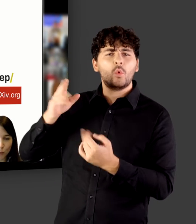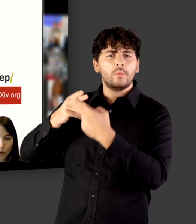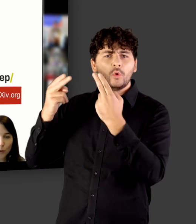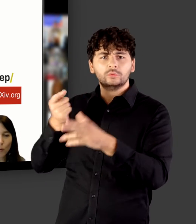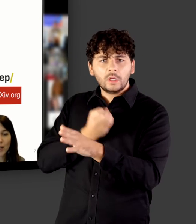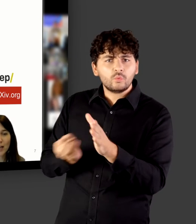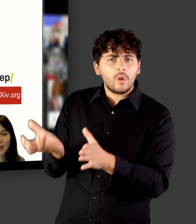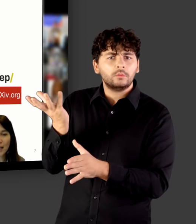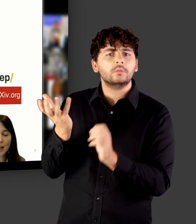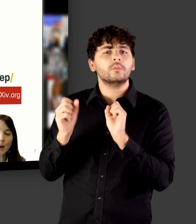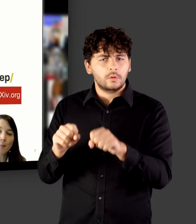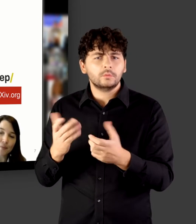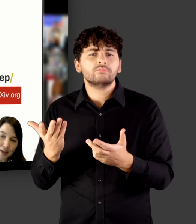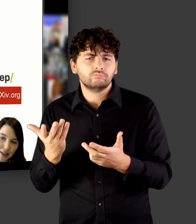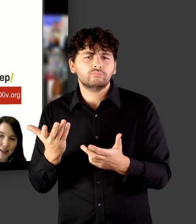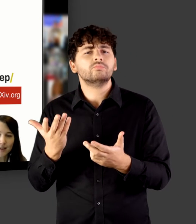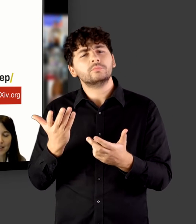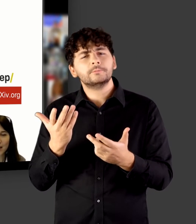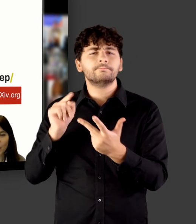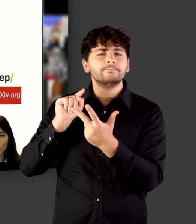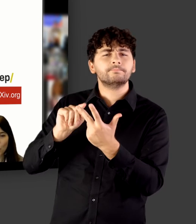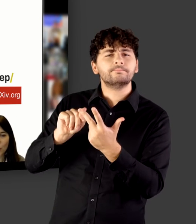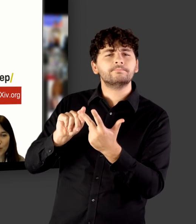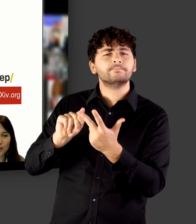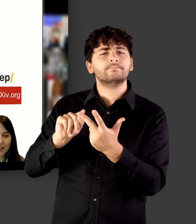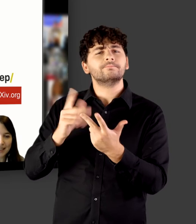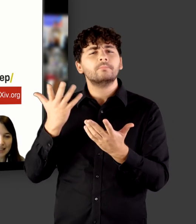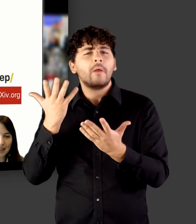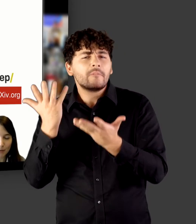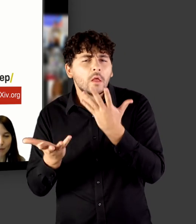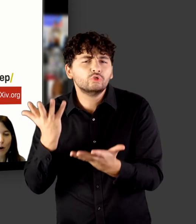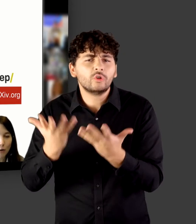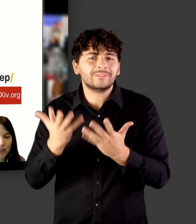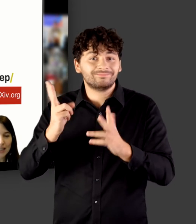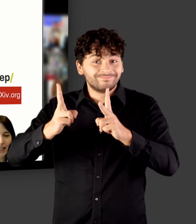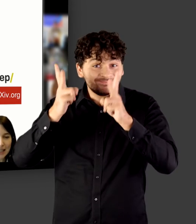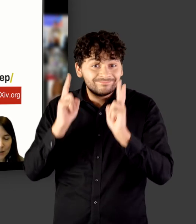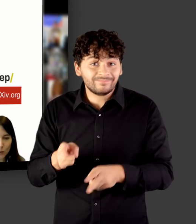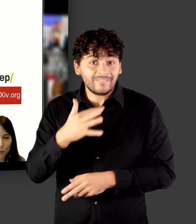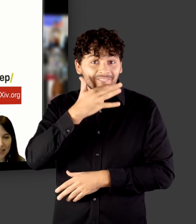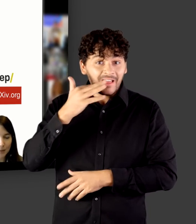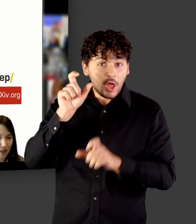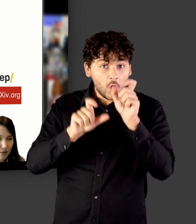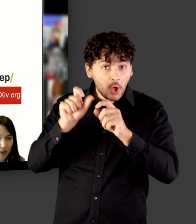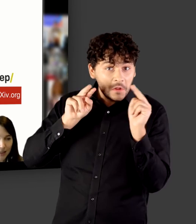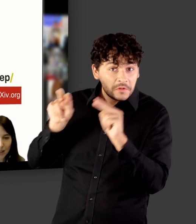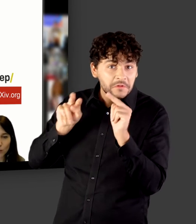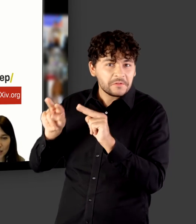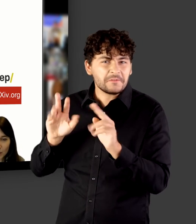hochladen. Hier ist es aber so, dass Sie voraussichtlich nicht so rezipiert werden, nicht so sichtbar